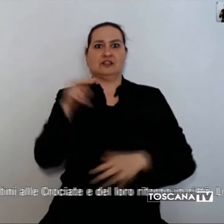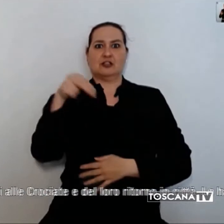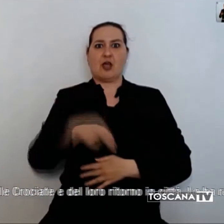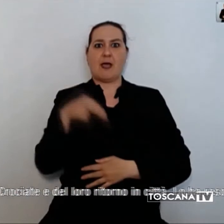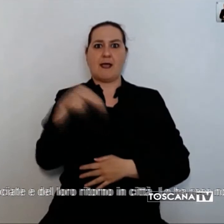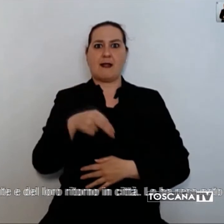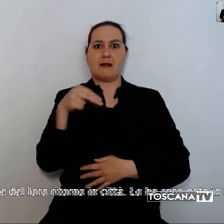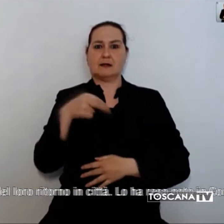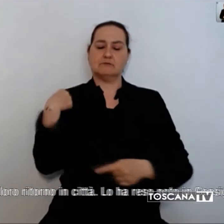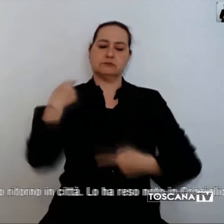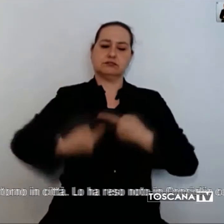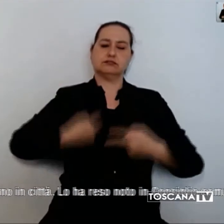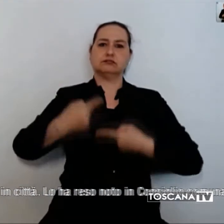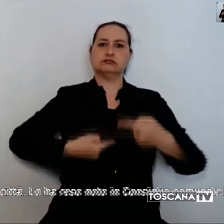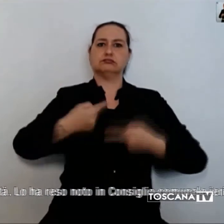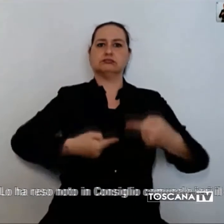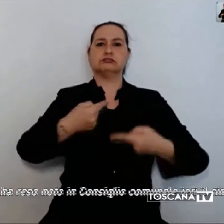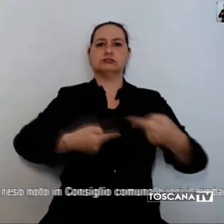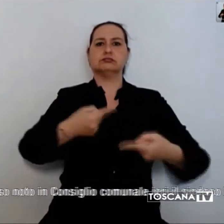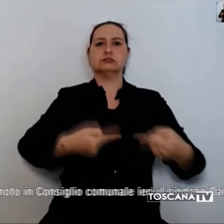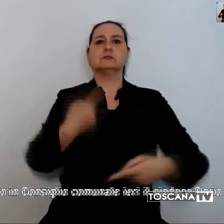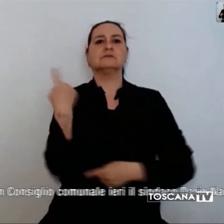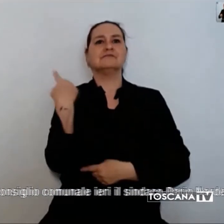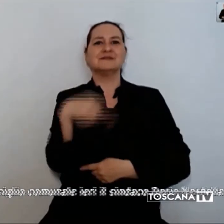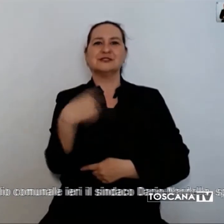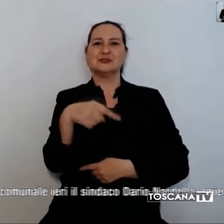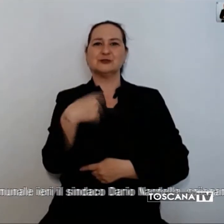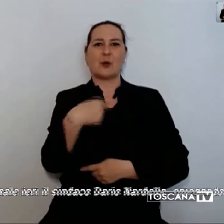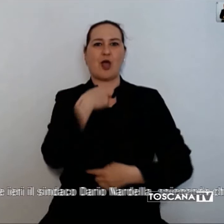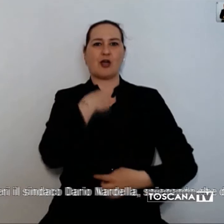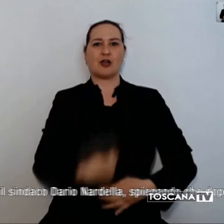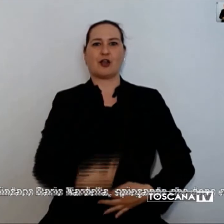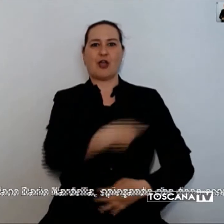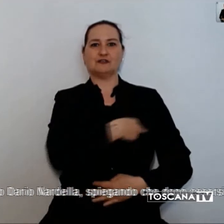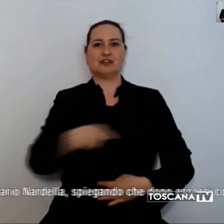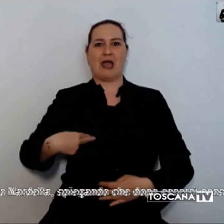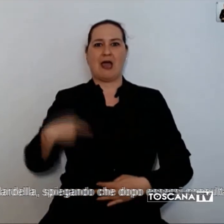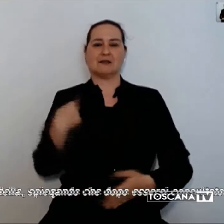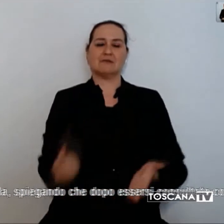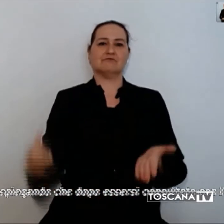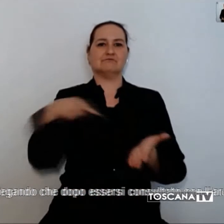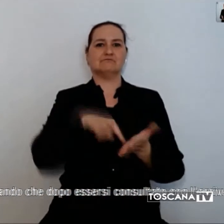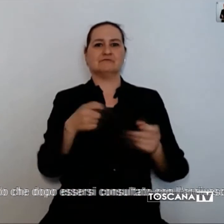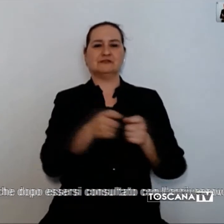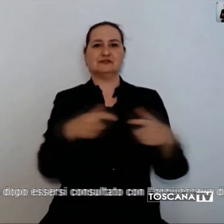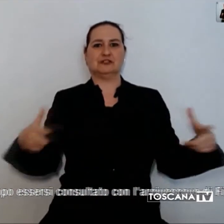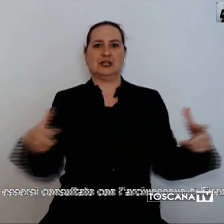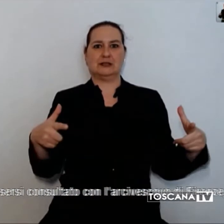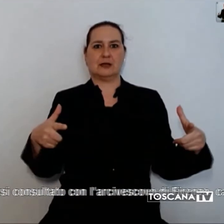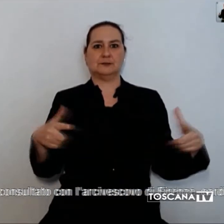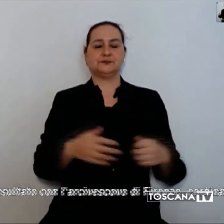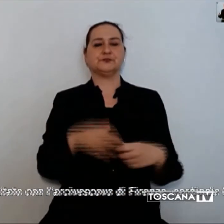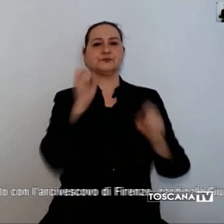le gesta dei fiorentini alle crociate e il loro ritorno in città. Lo ha reso noto